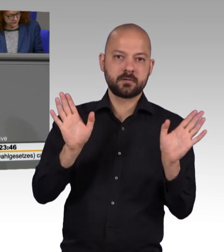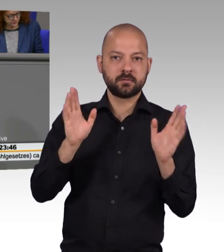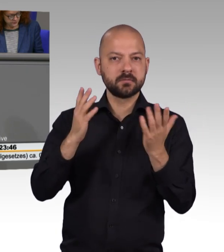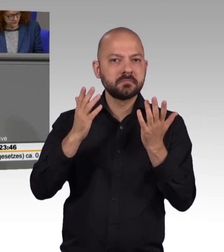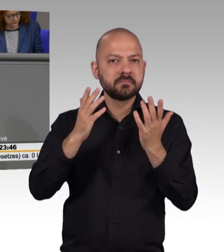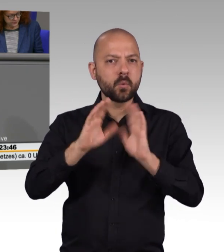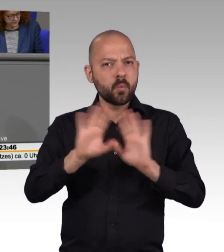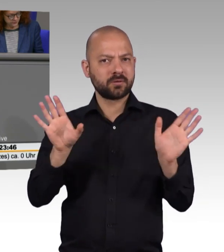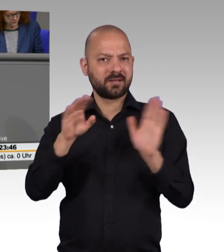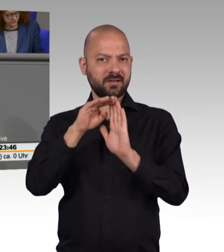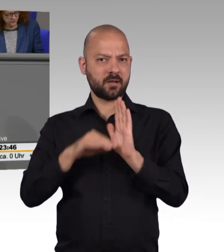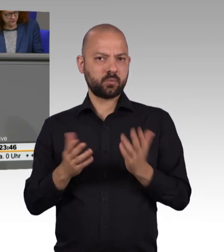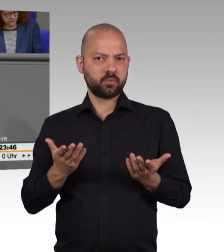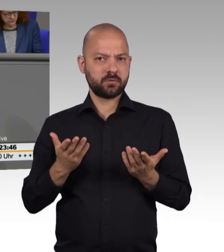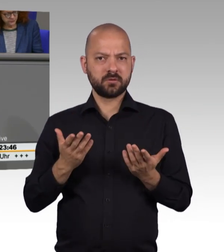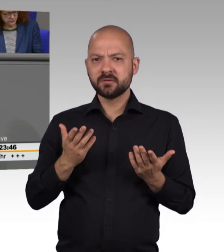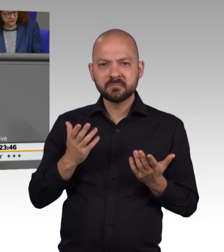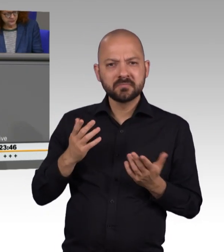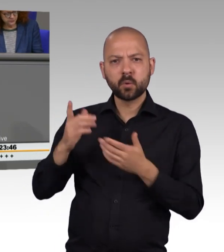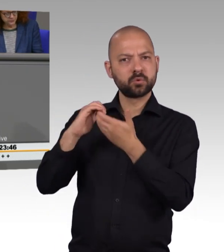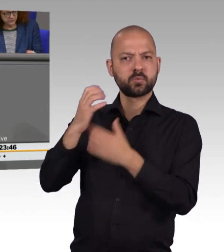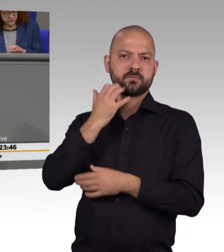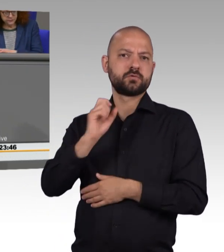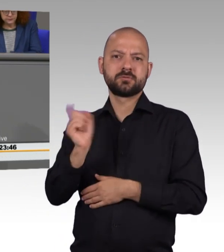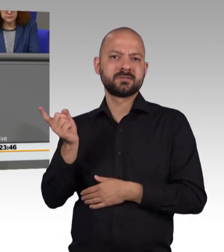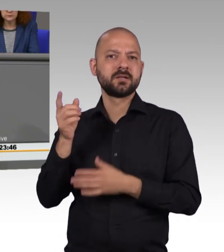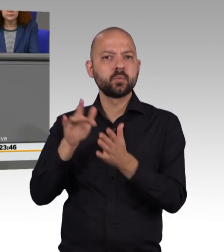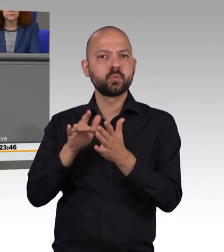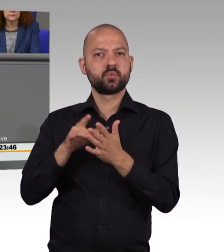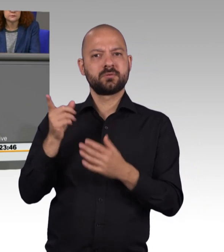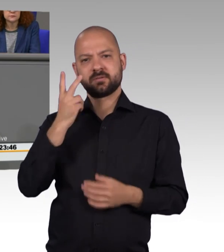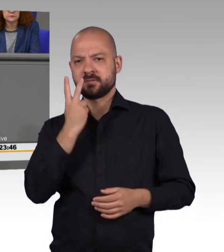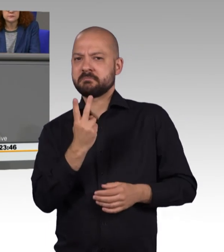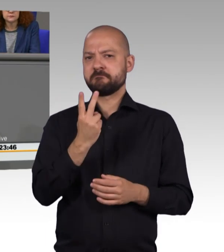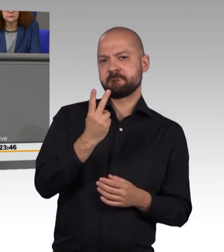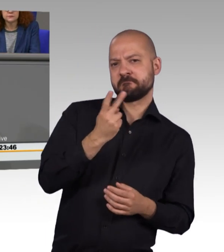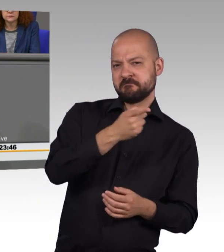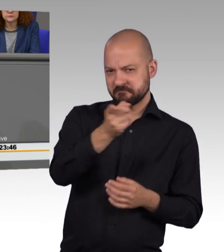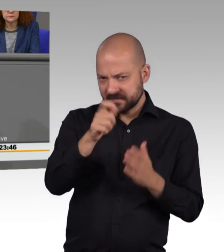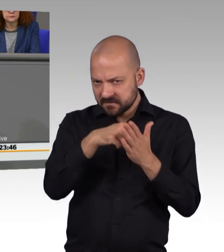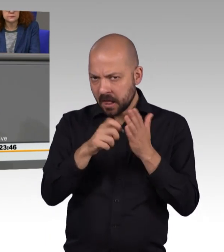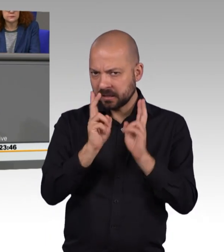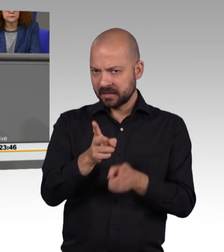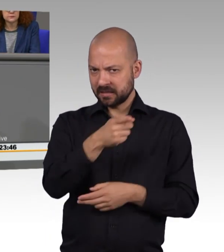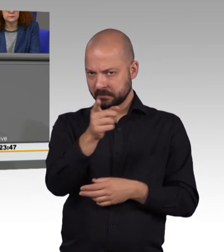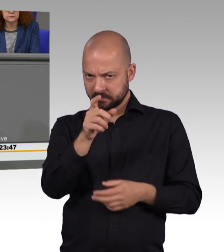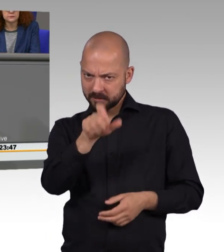im Grunde nicht, weil sie immer noch Vorbehalte gegen das Wahlrecht von Menschen mit Behinderungen haben. Das CSU